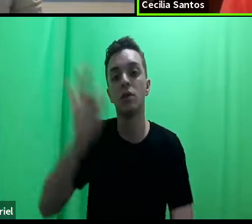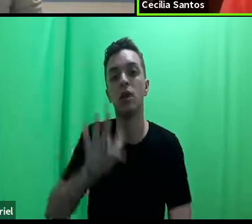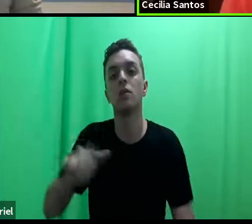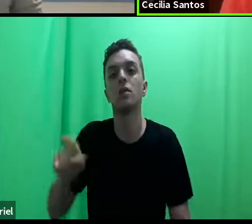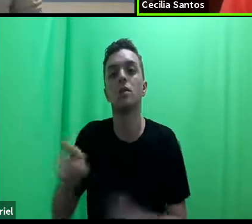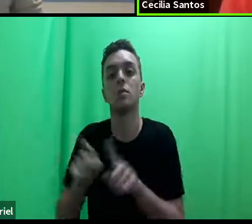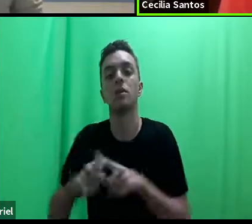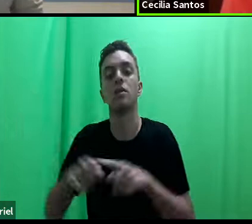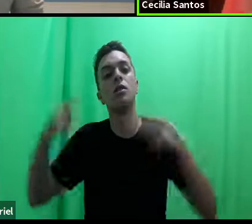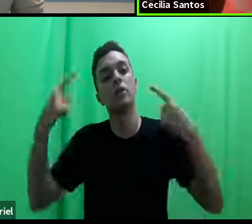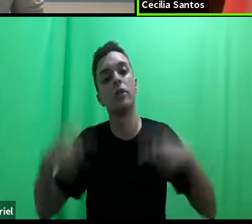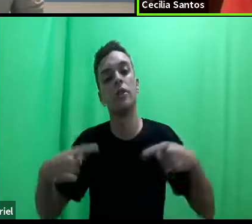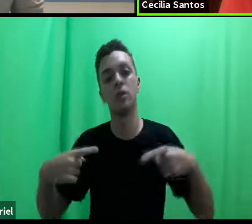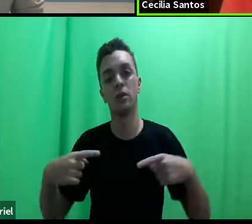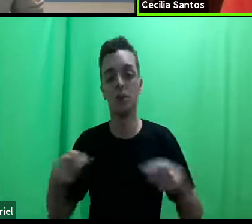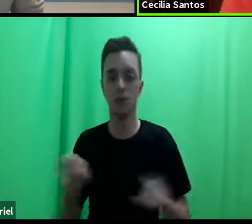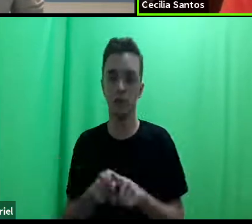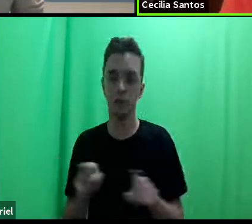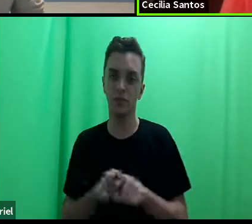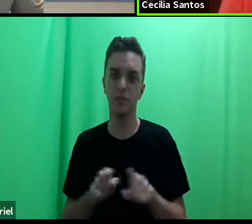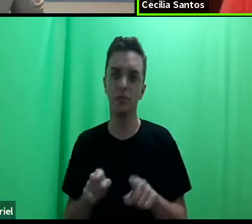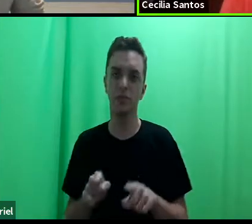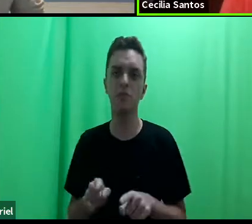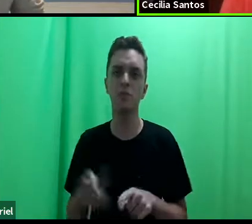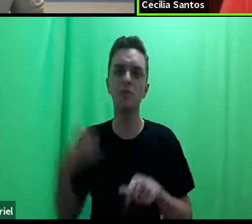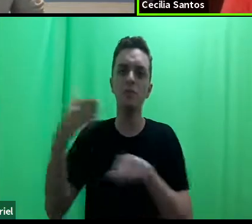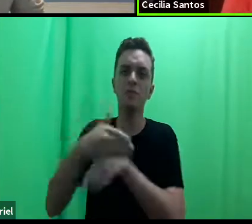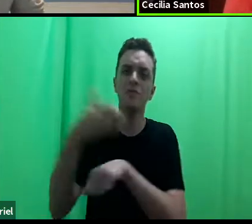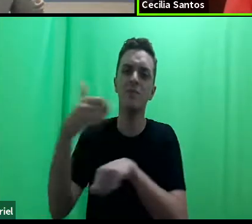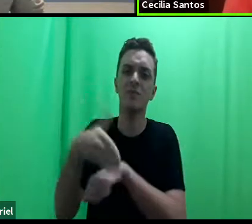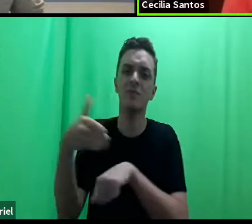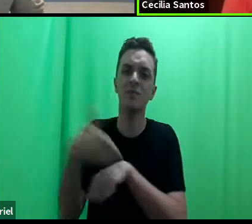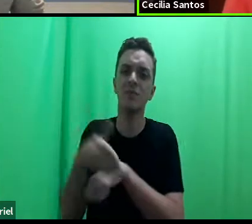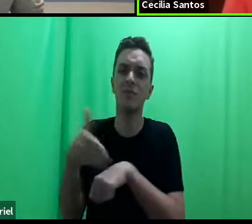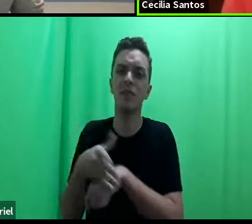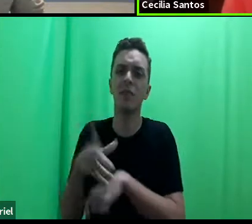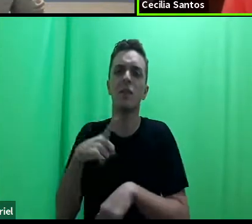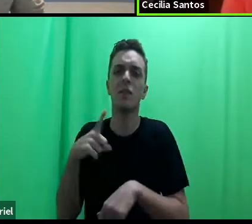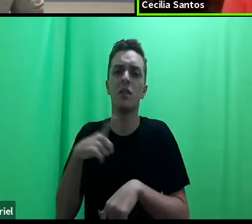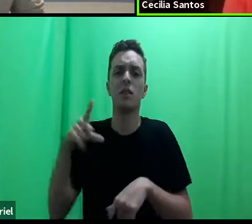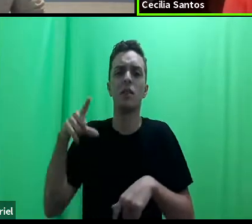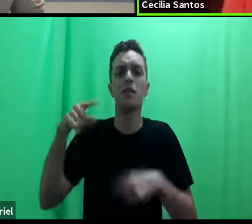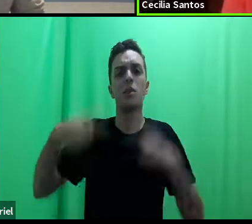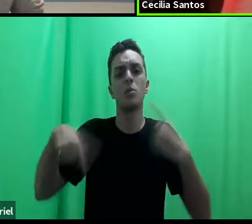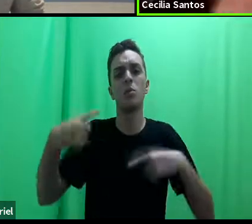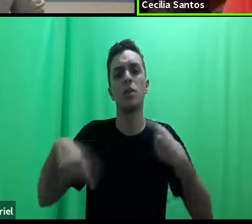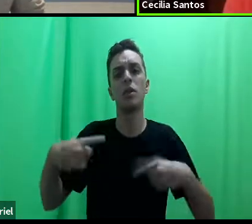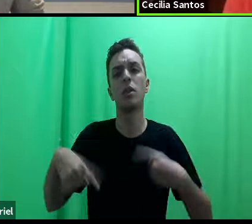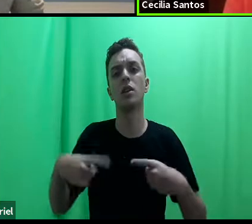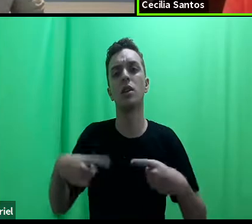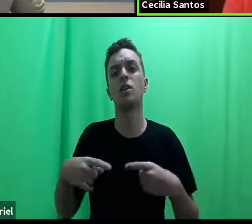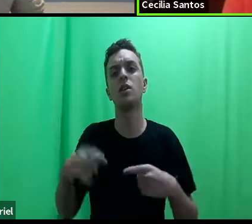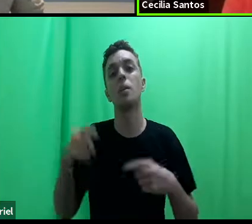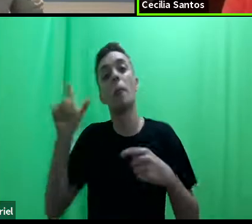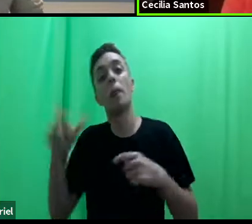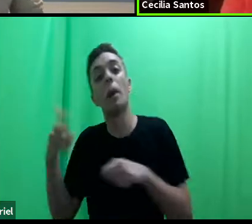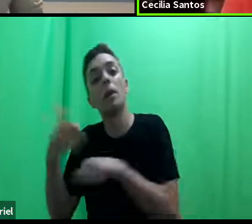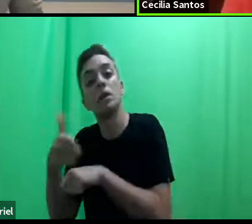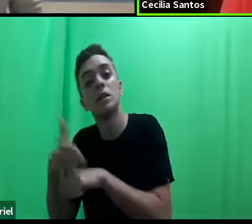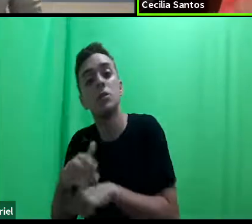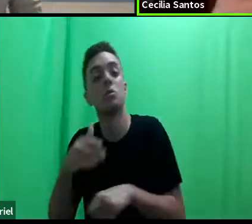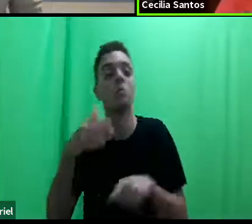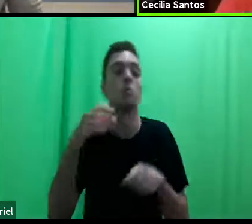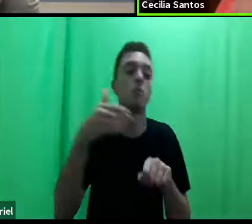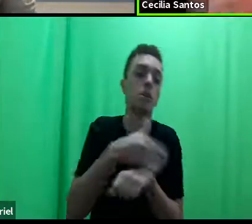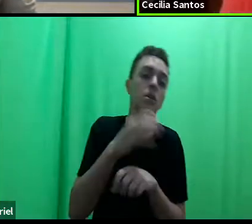e a participação, como essa, da política afirmativa, quem participa, quem não participa, é mais mulher,